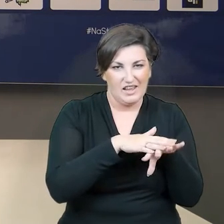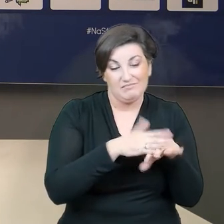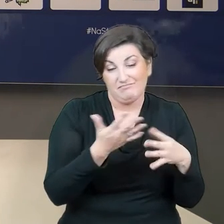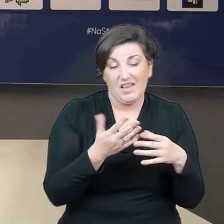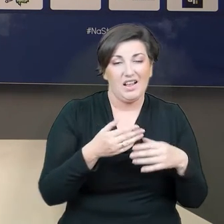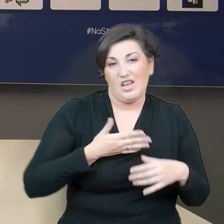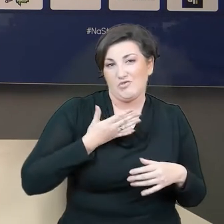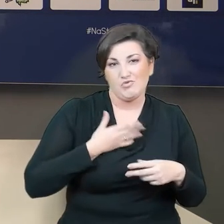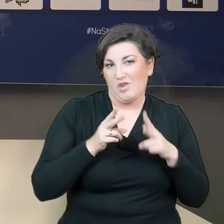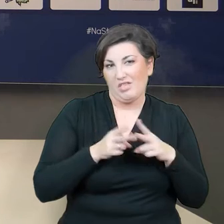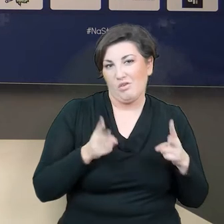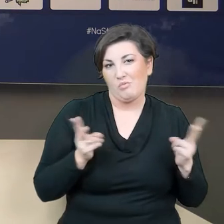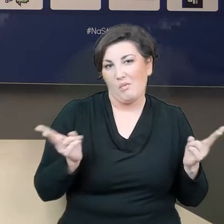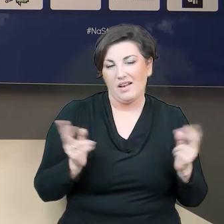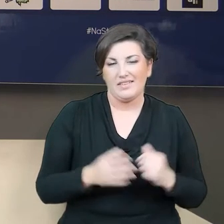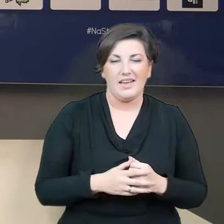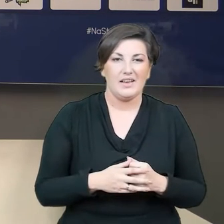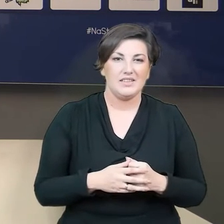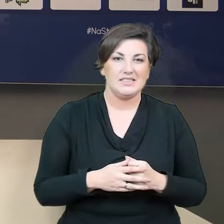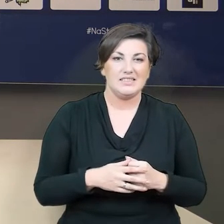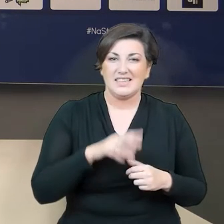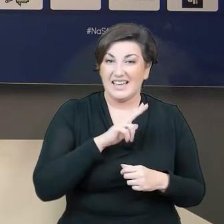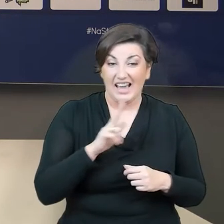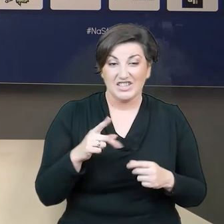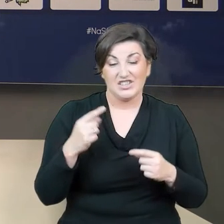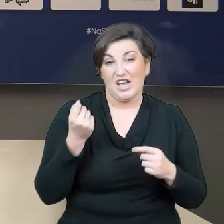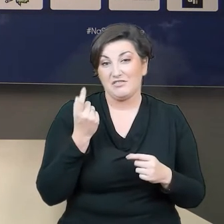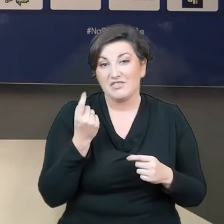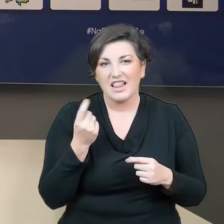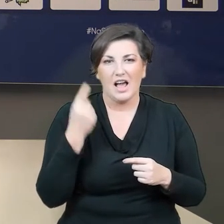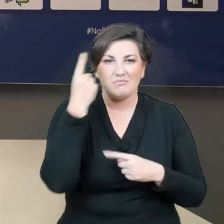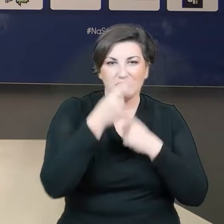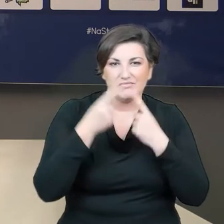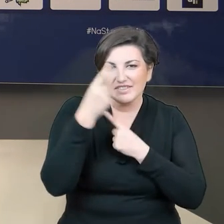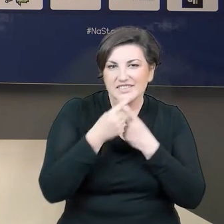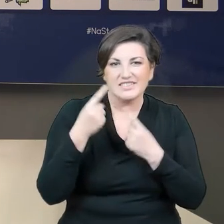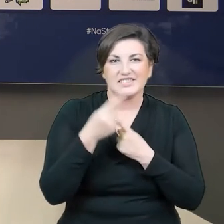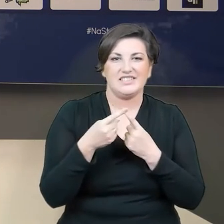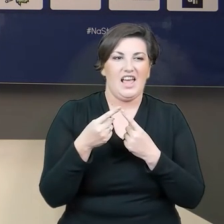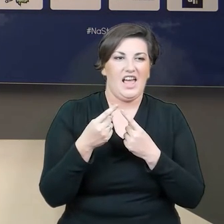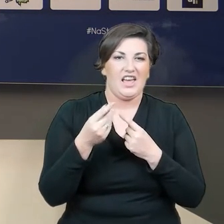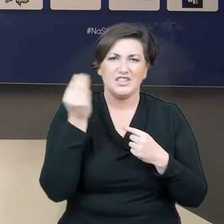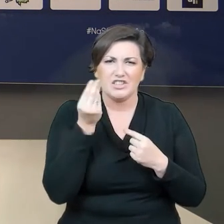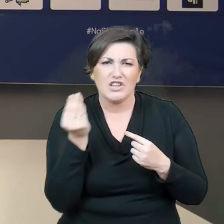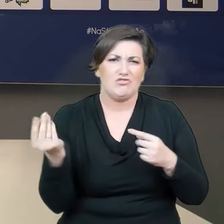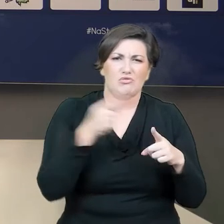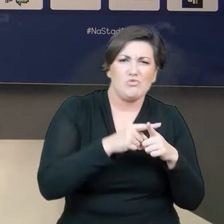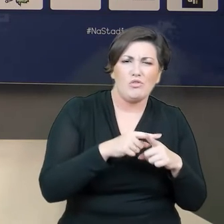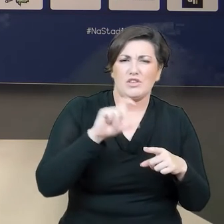mój skonstruowany, że w każdej chwili gdzieś się myśli o tym, żeby czegoś nie zaniedbać, żeby o czymś jeszcze powiedzieć,